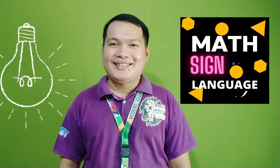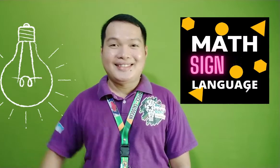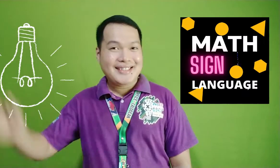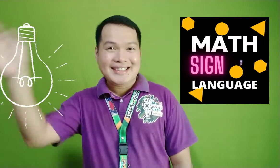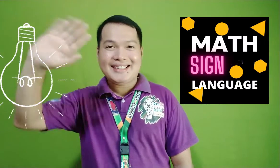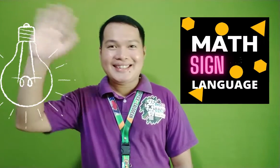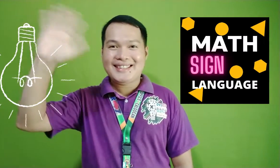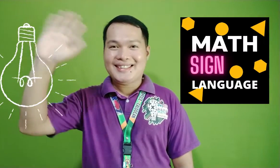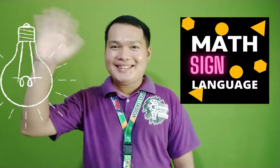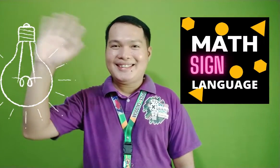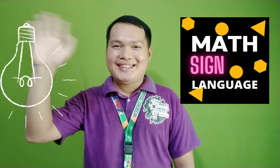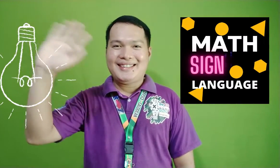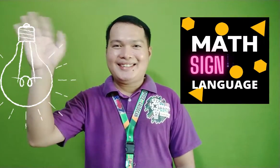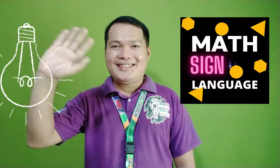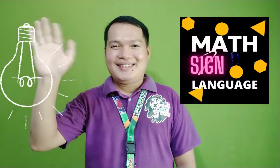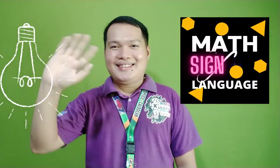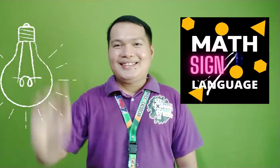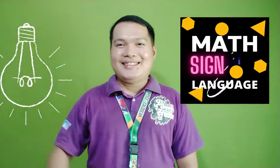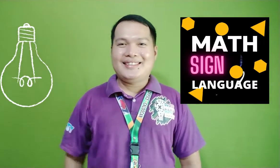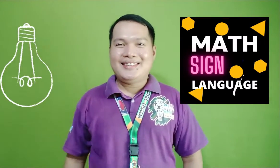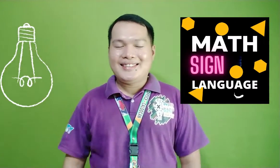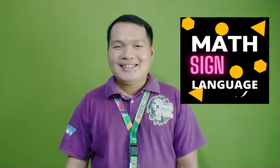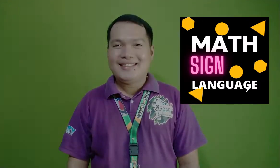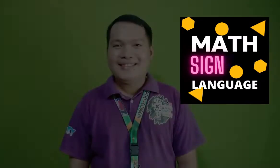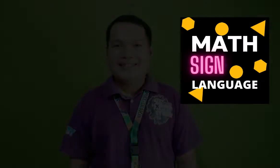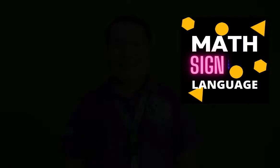Paalam! na mag no